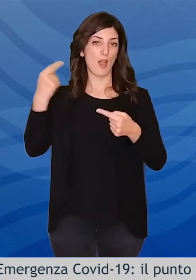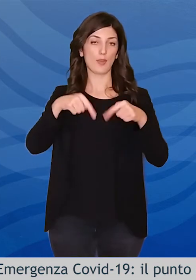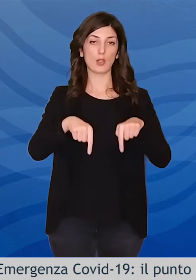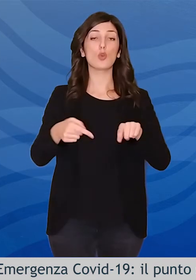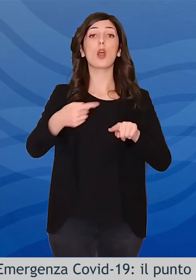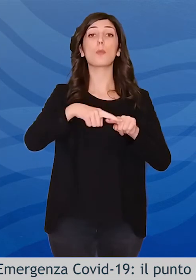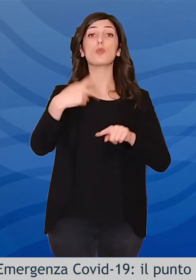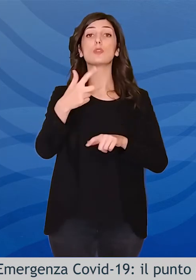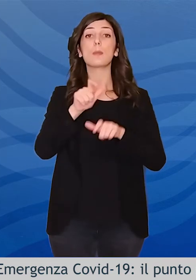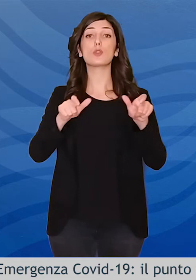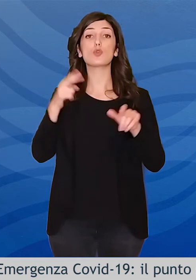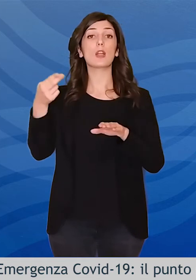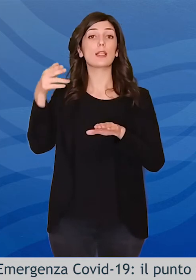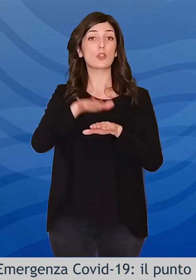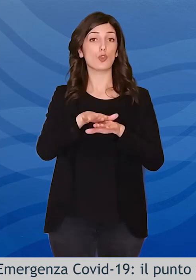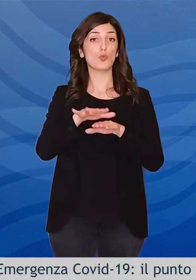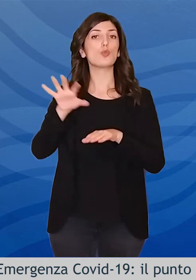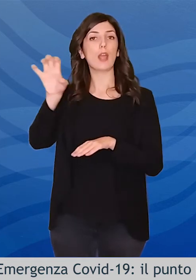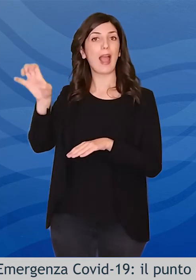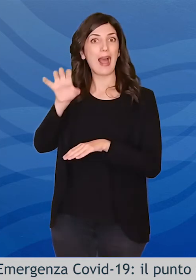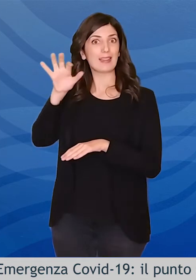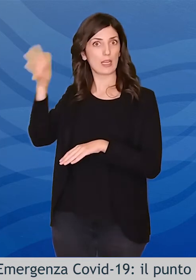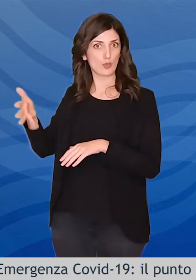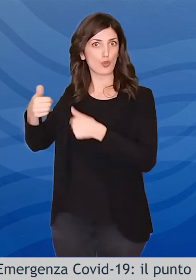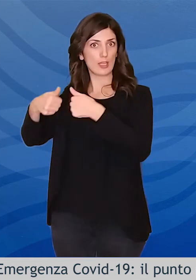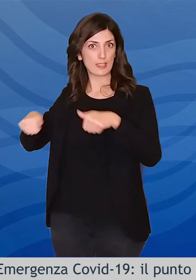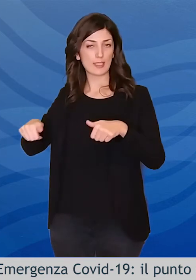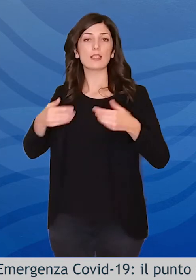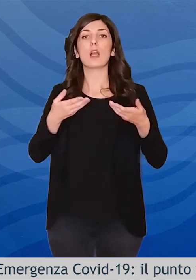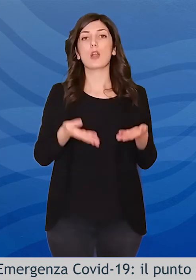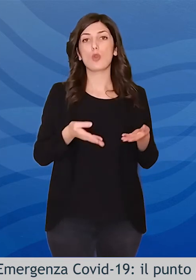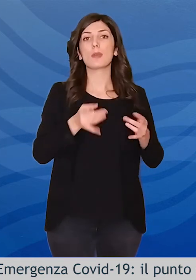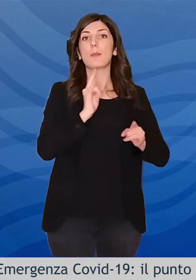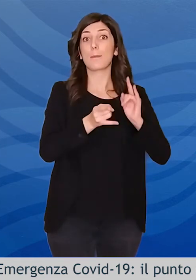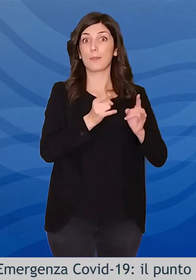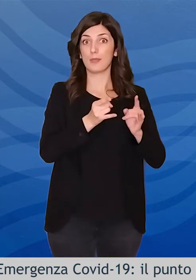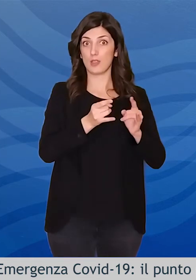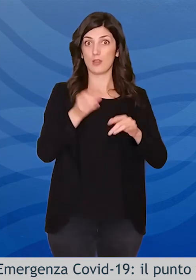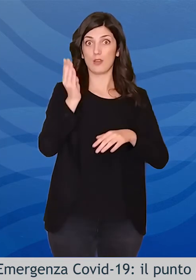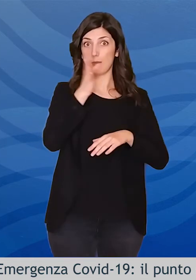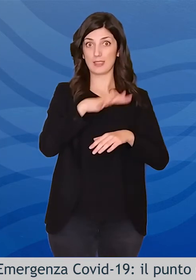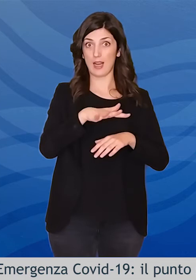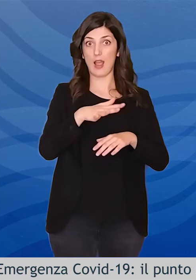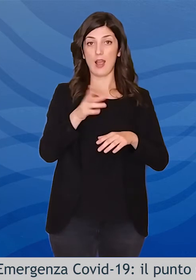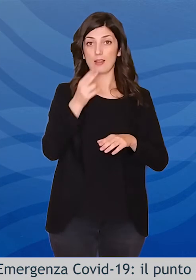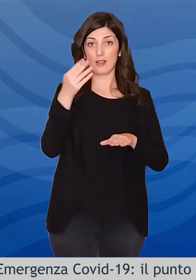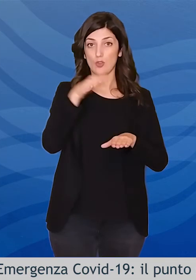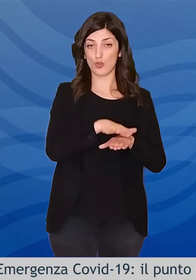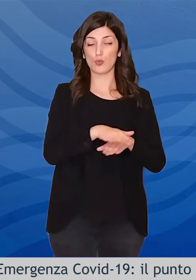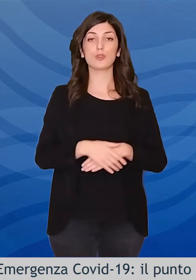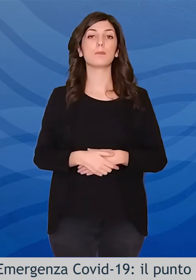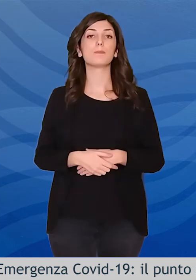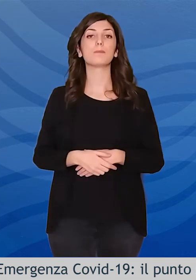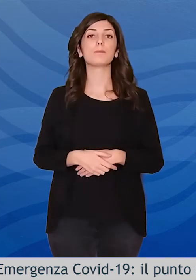si sommano 3 decessi di pazienti di altre regioni ma deceduti in strutture ospedaliere della regione. I decessi